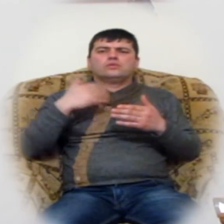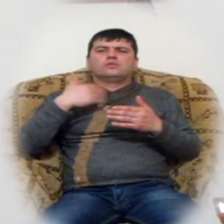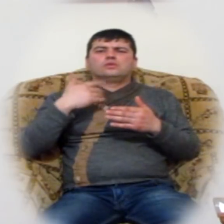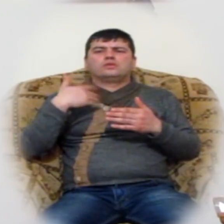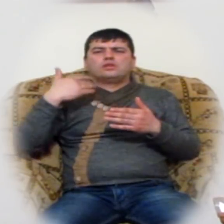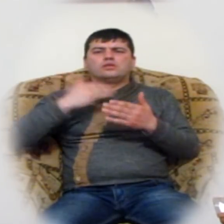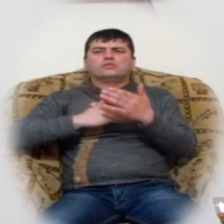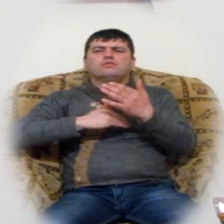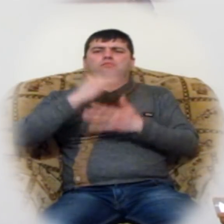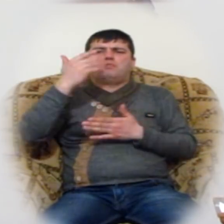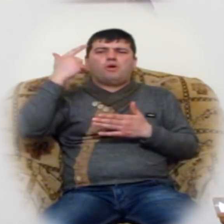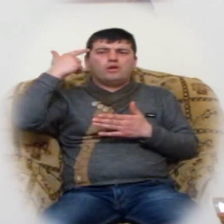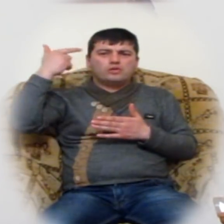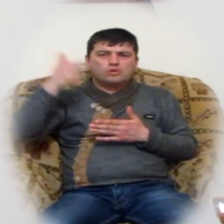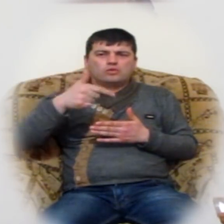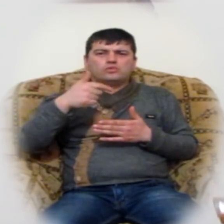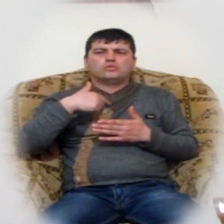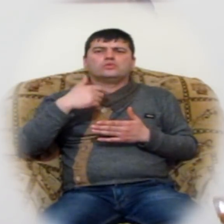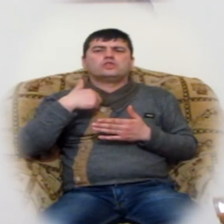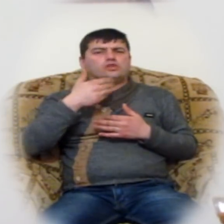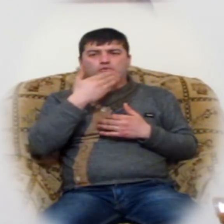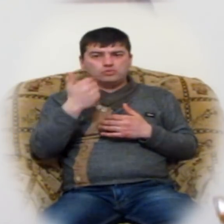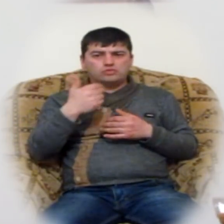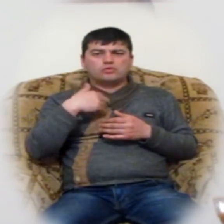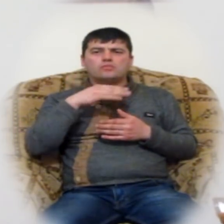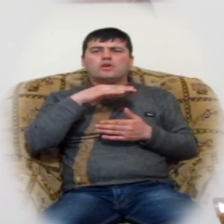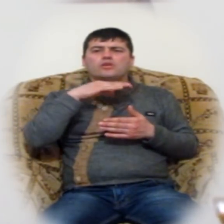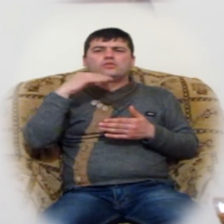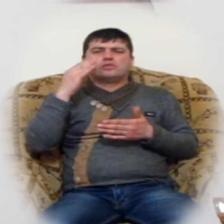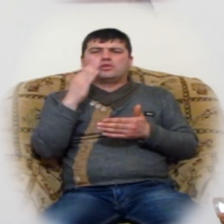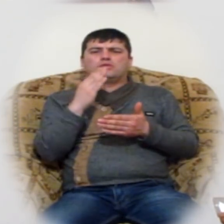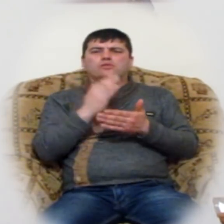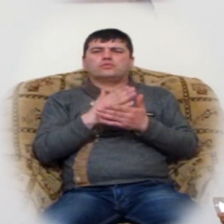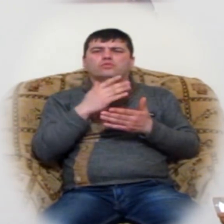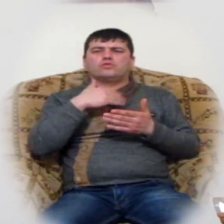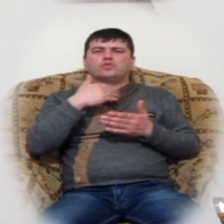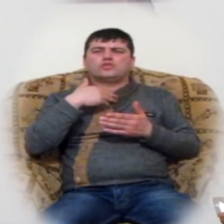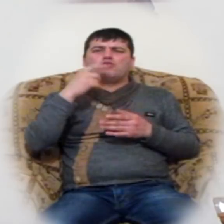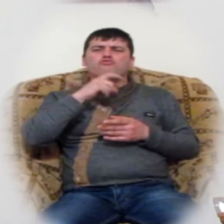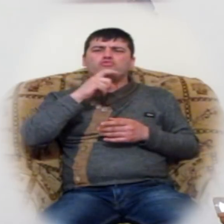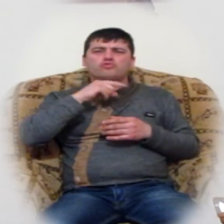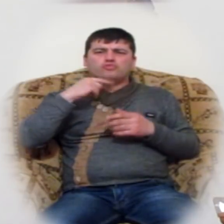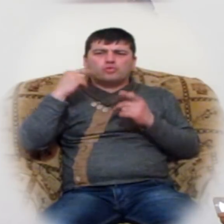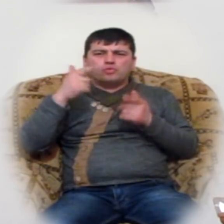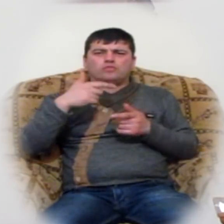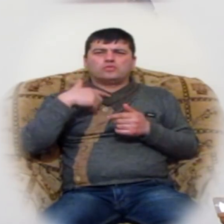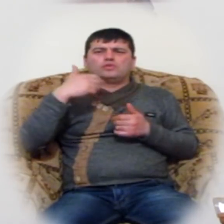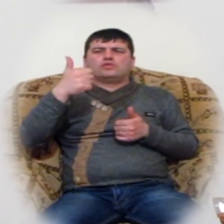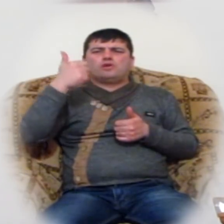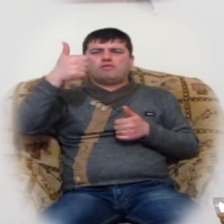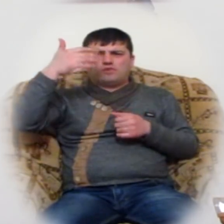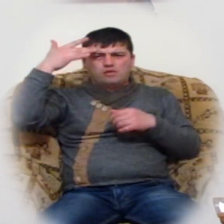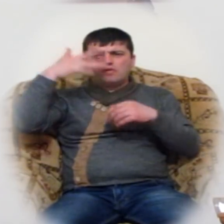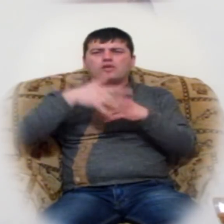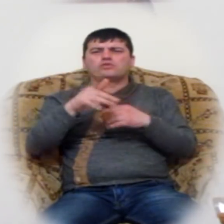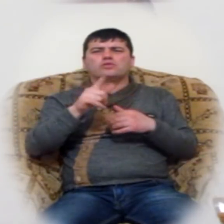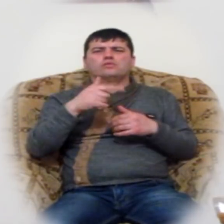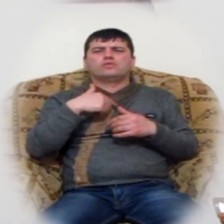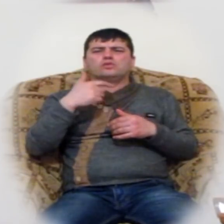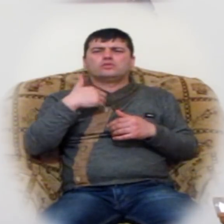եմ, կոքրետ ես չունեմ, բայց ունեցողները գուծե թե մտացենք, ես լավ կարամ հասկանամ, որով հետև ես շատ ընդն